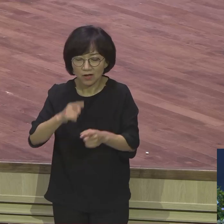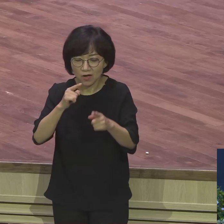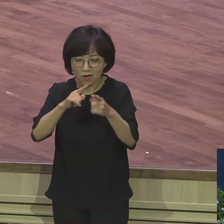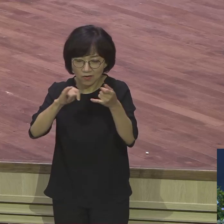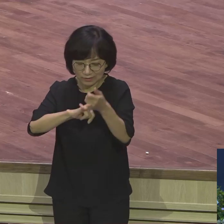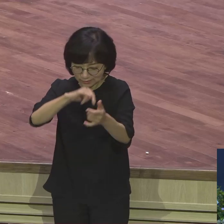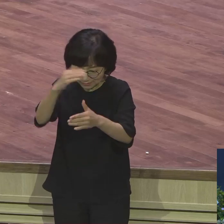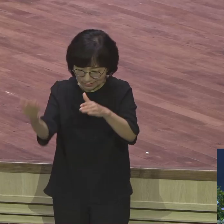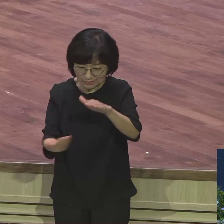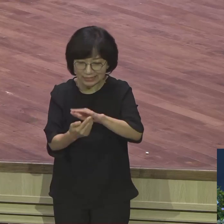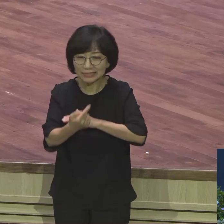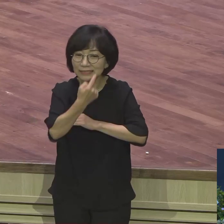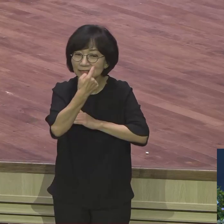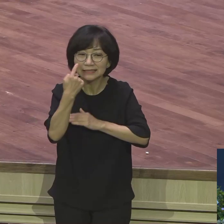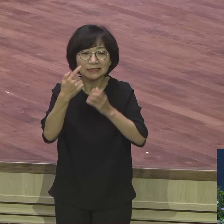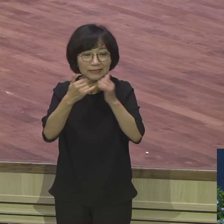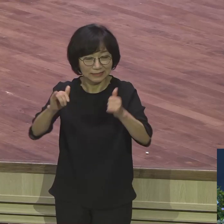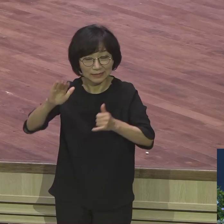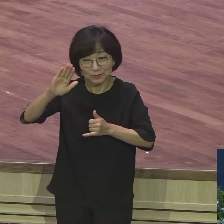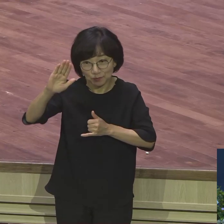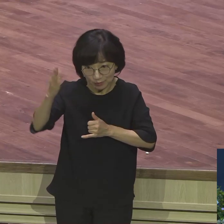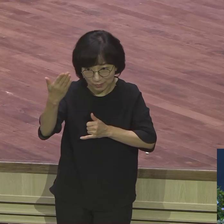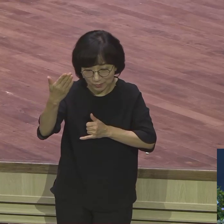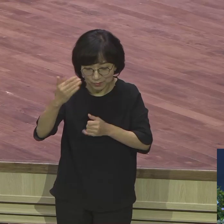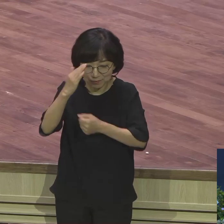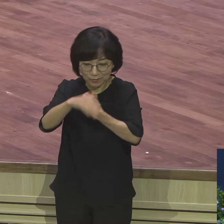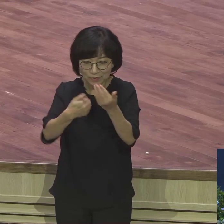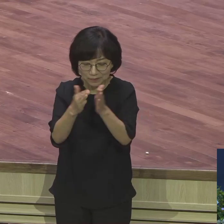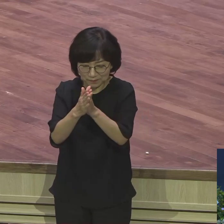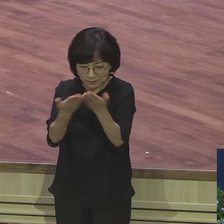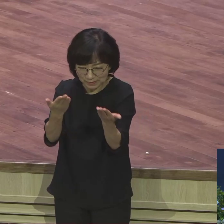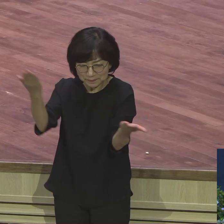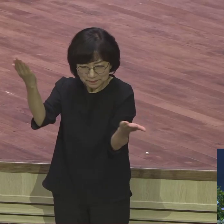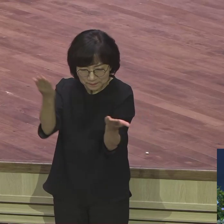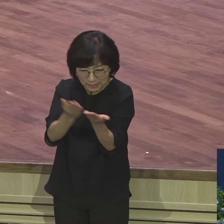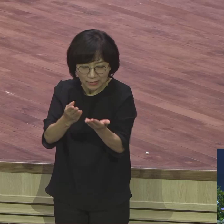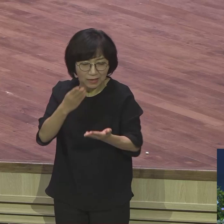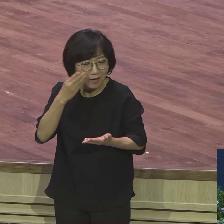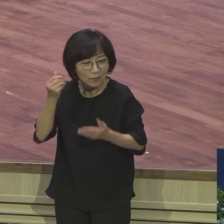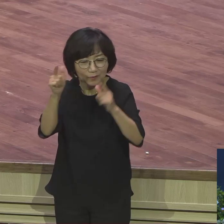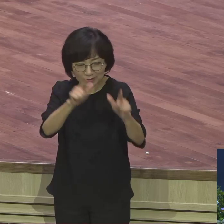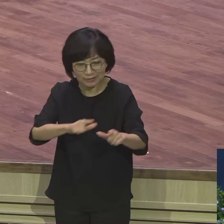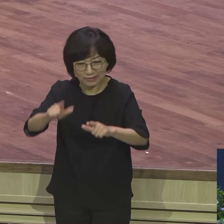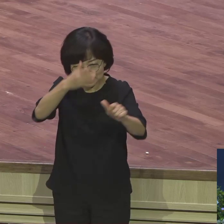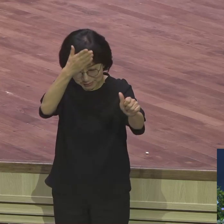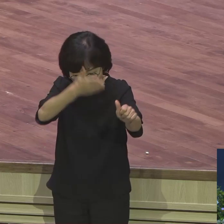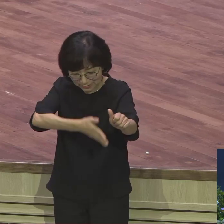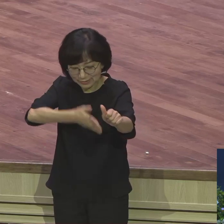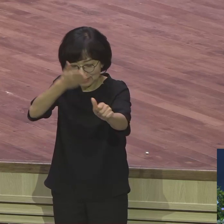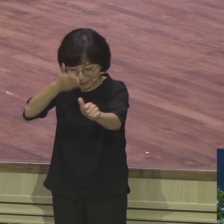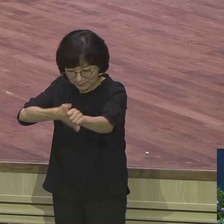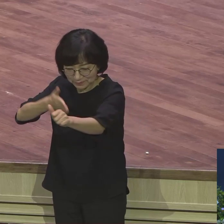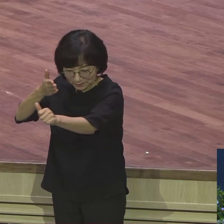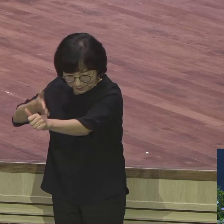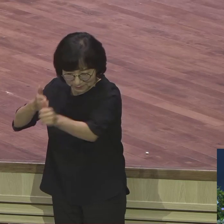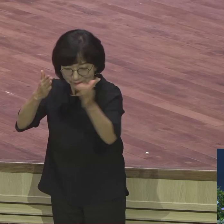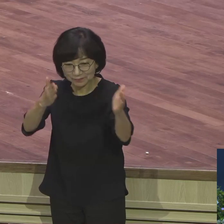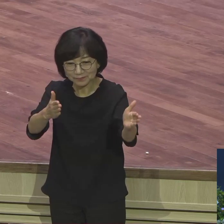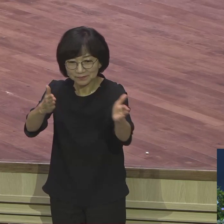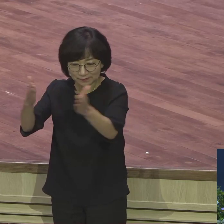성경적 형통의 삶을 사시기를 제모로 축복합니다 두 번째로 형통한 삶의